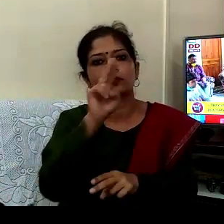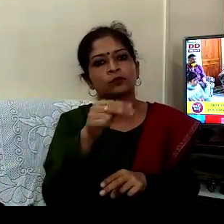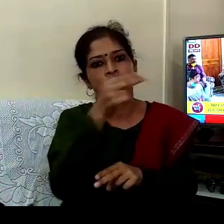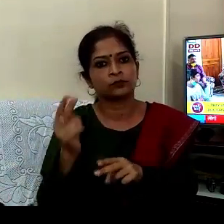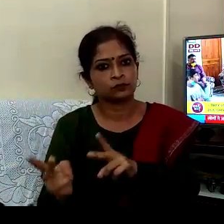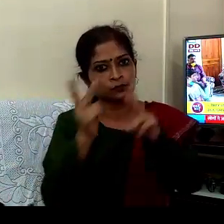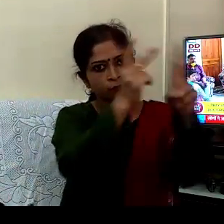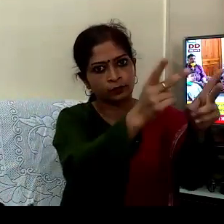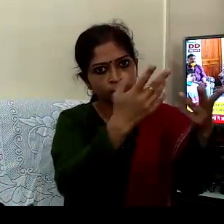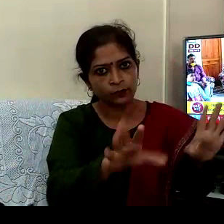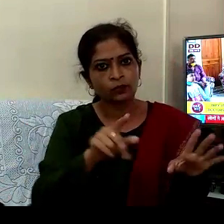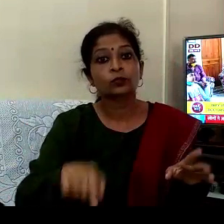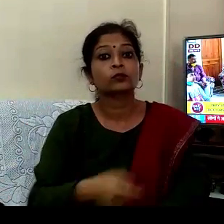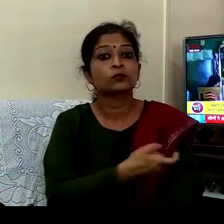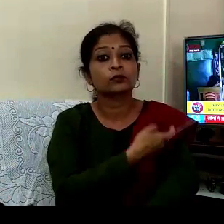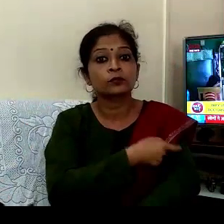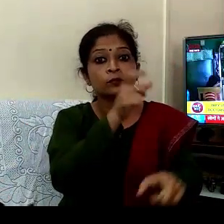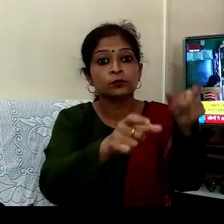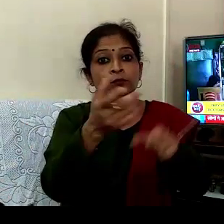ٹھیک درے کھڑے